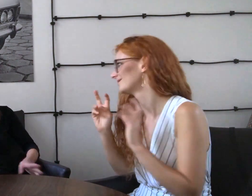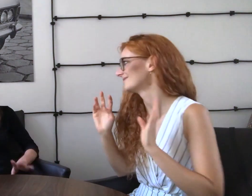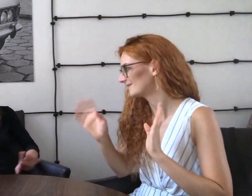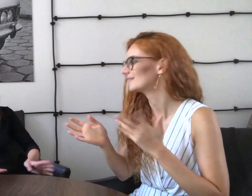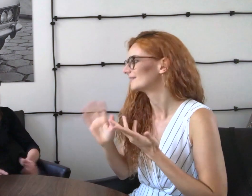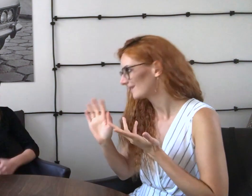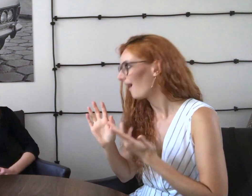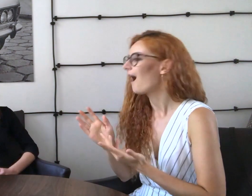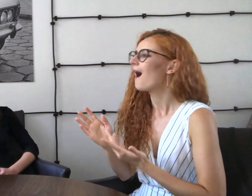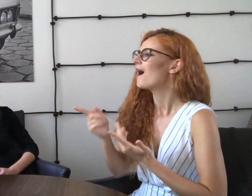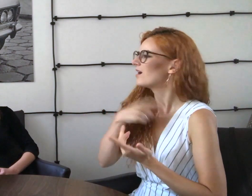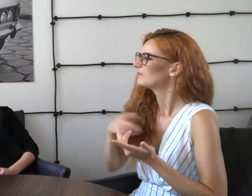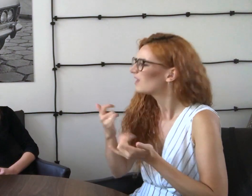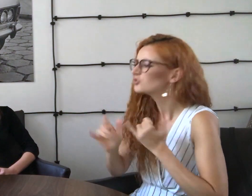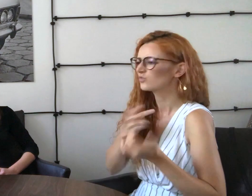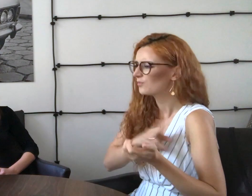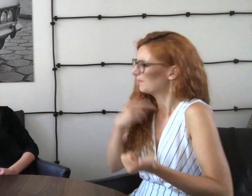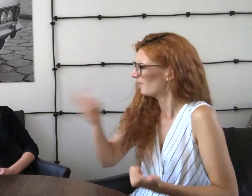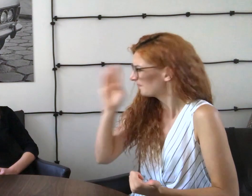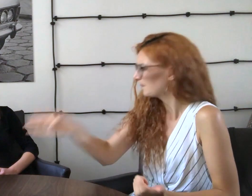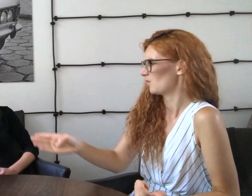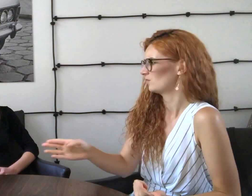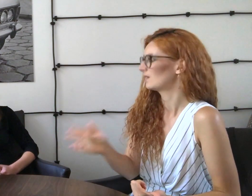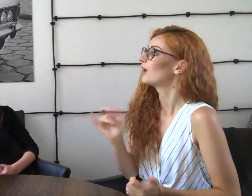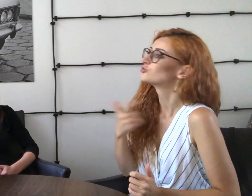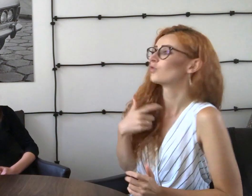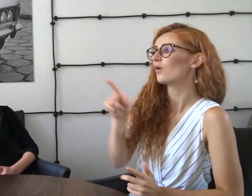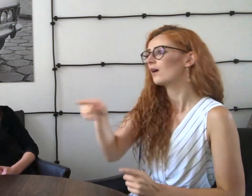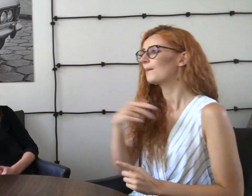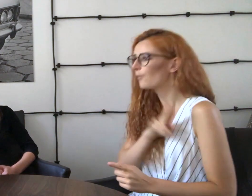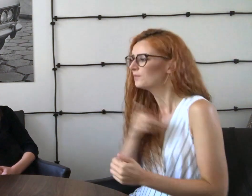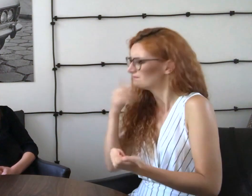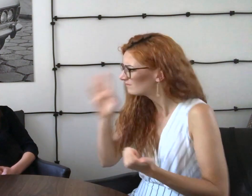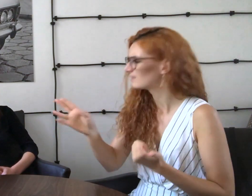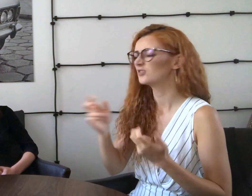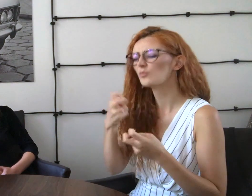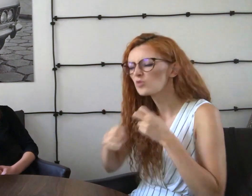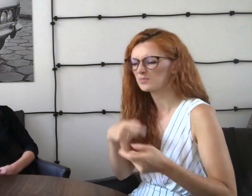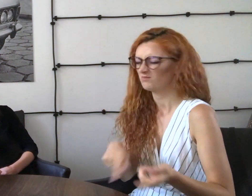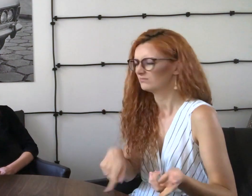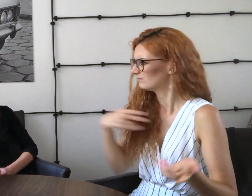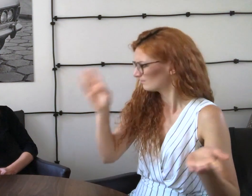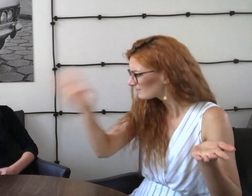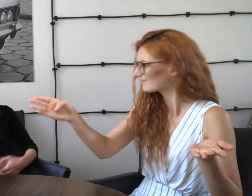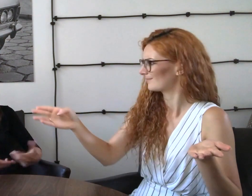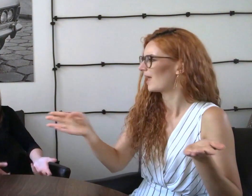owijamy i tak dalej. Jeżeli chodzi o głuchych, jeżeli coś nam się nie podoba, to powiemy o tym wprost. Jeżeli się podoba, to też. Jeżeli są jakieś